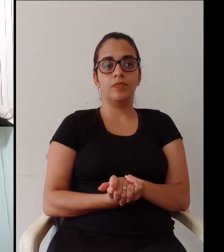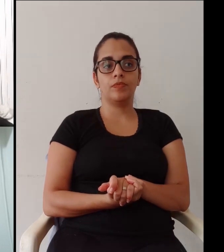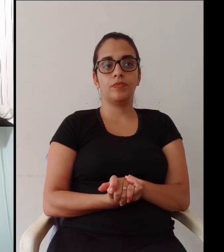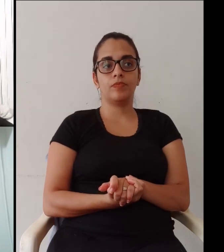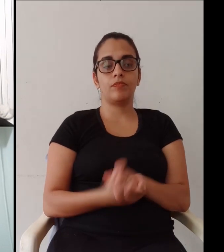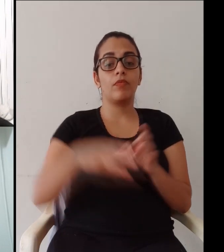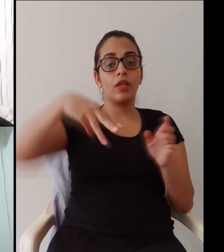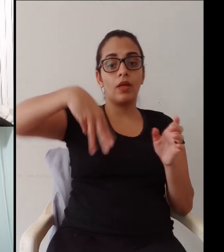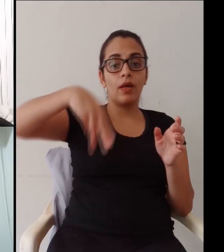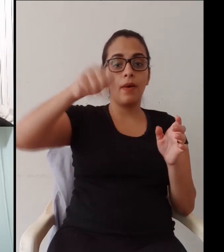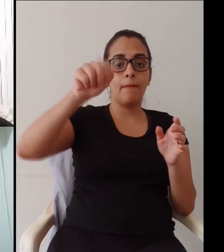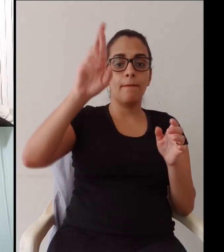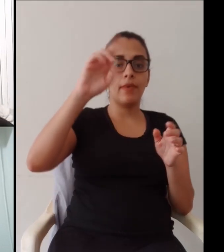muito complexo